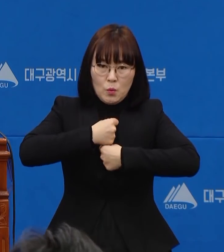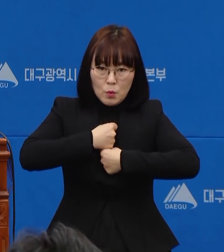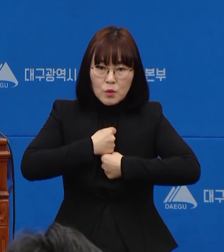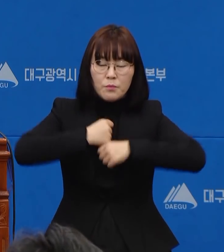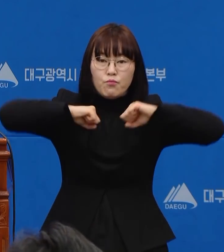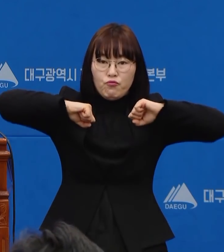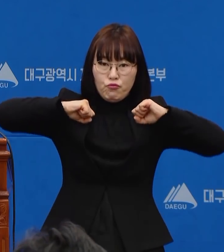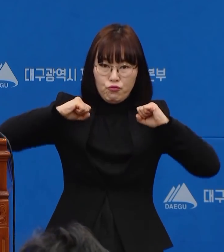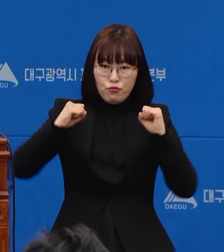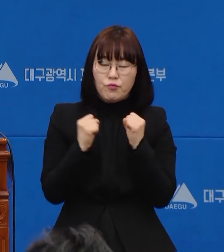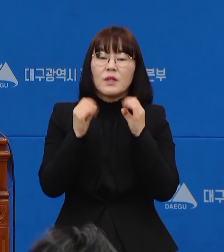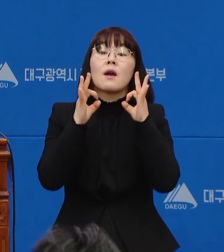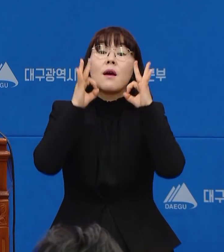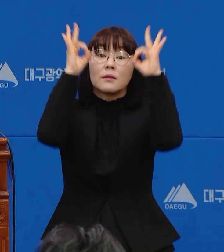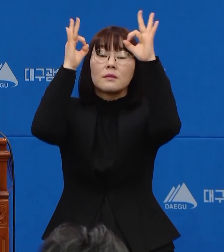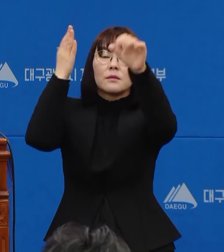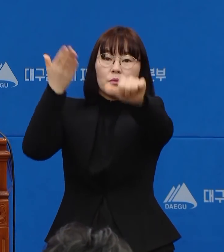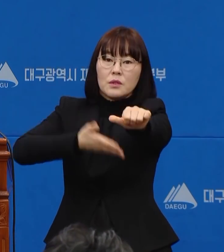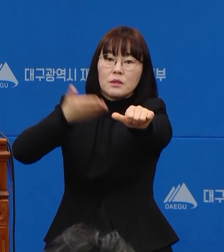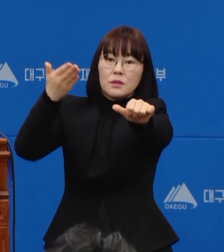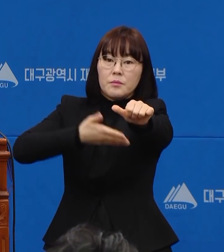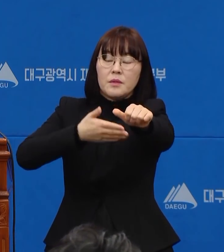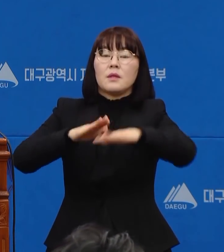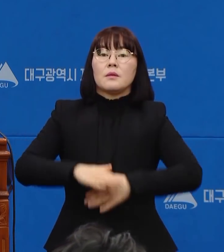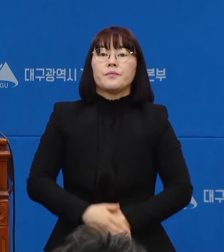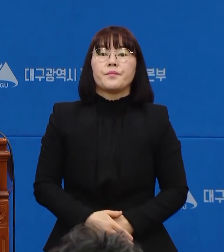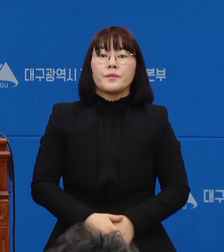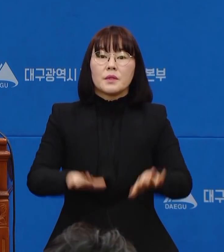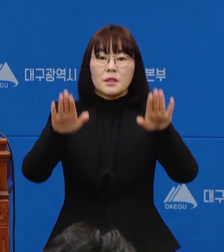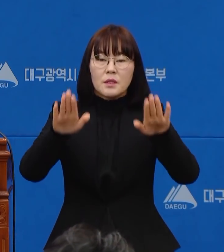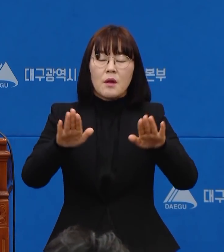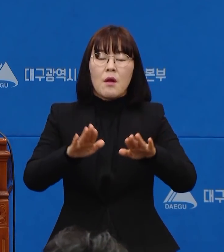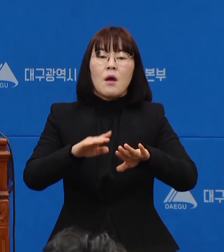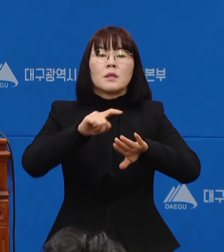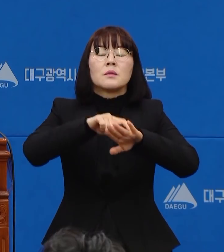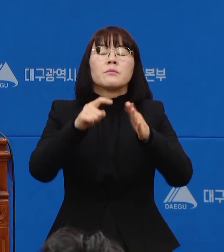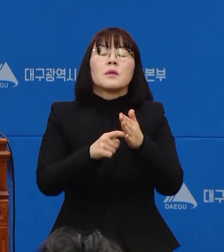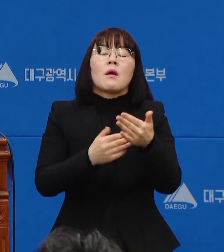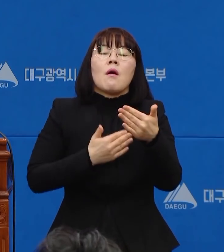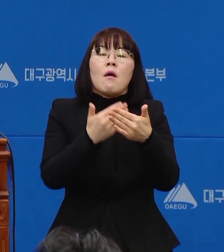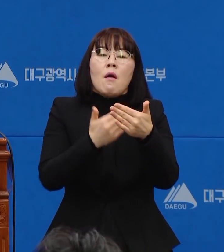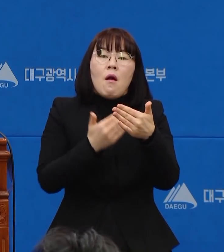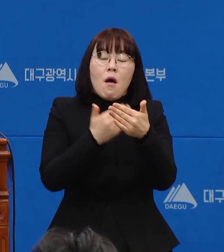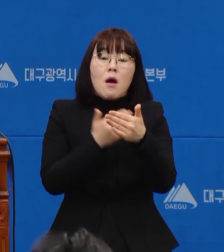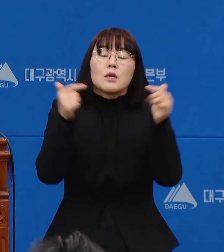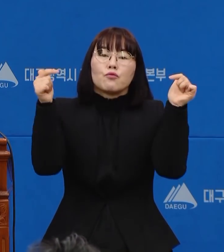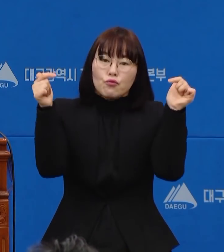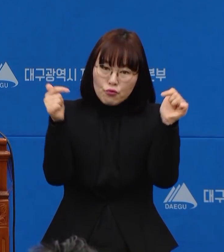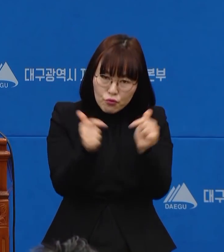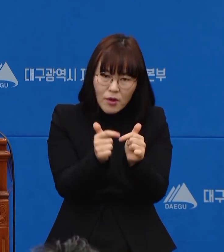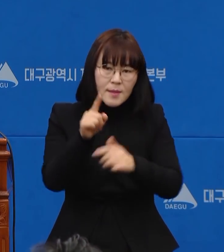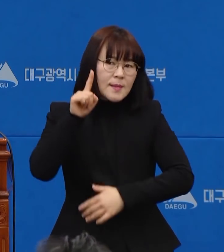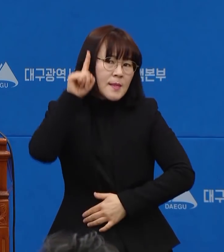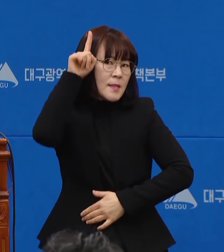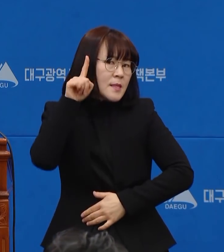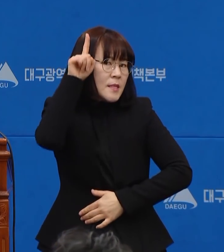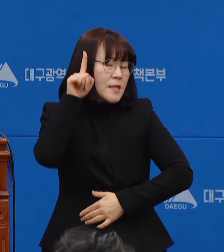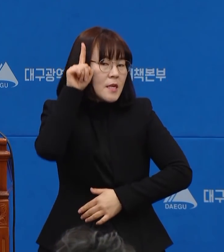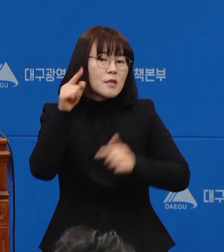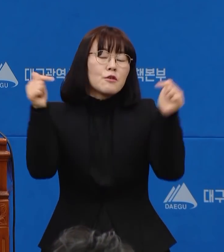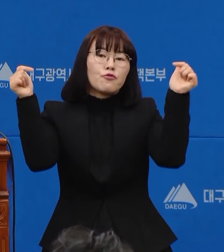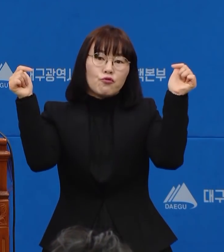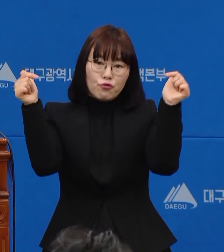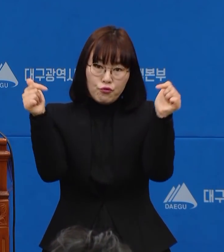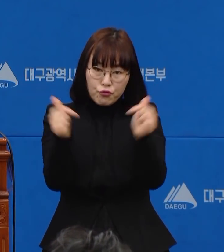주실 것을 간곡히 부탁드립니다. 또한 심리적 불안을 해소하고 긴장과 스트레스를 완화할 수